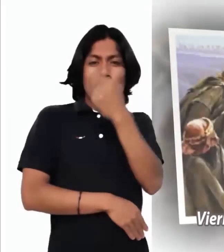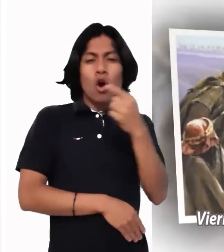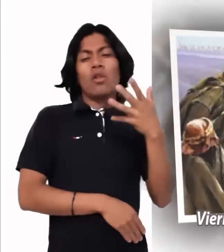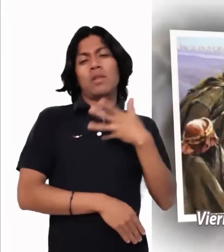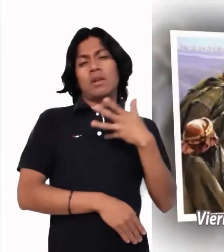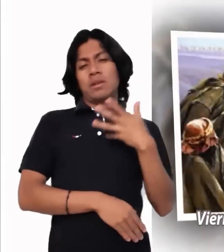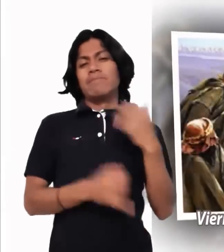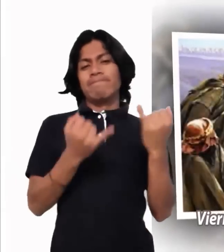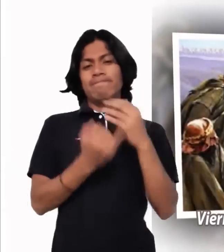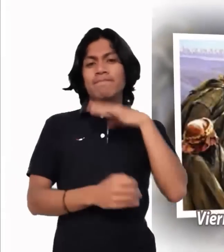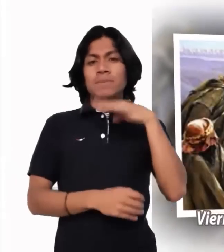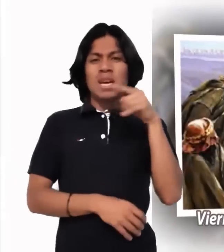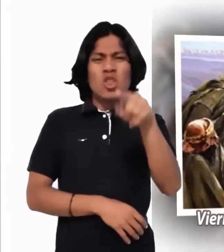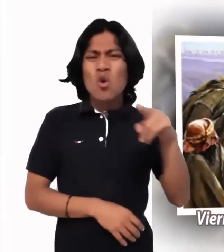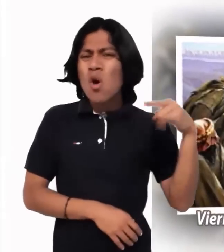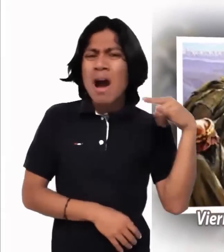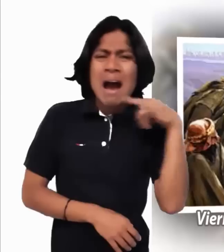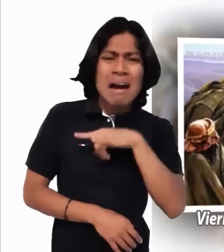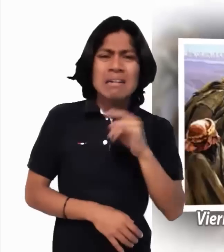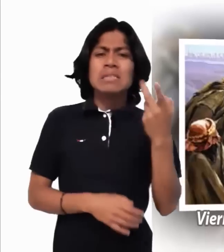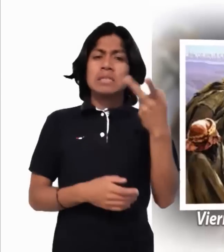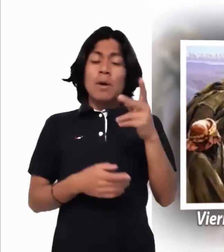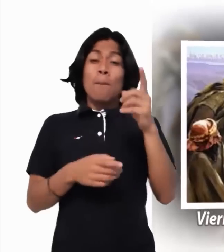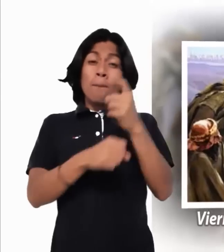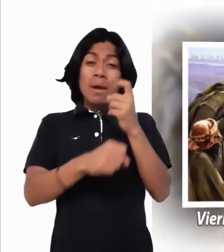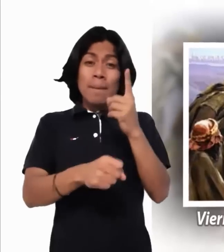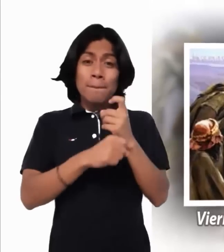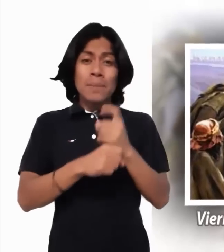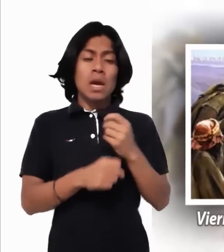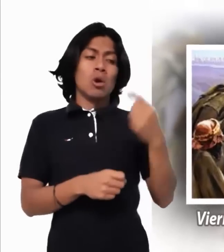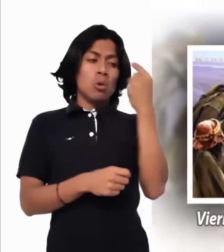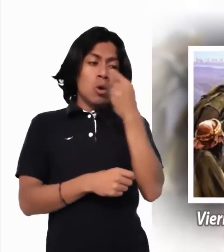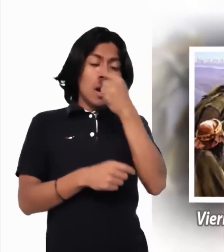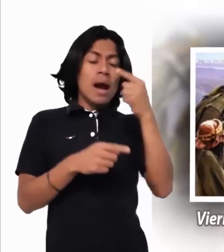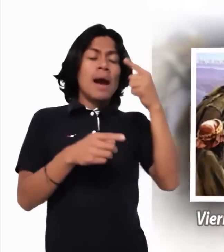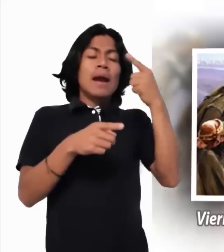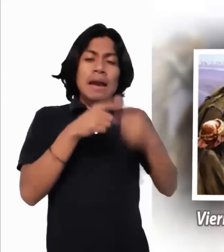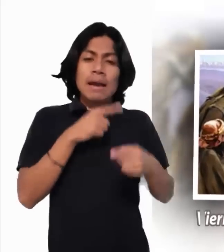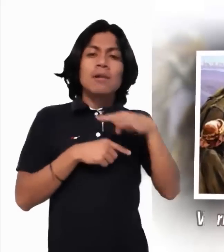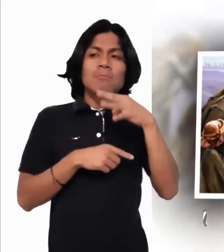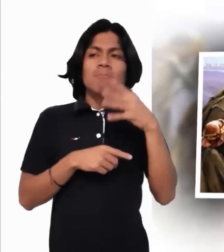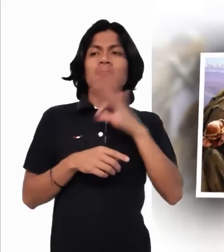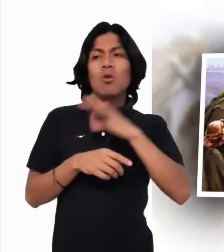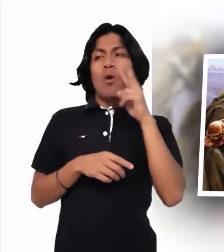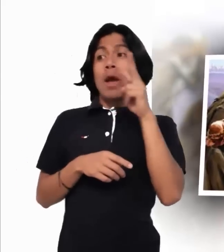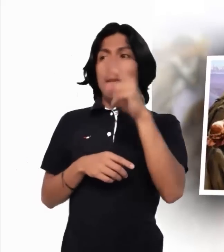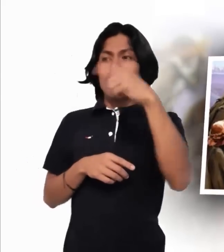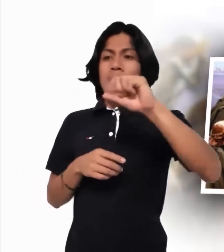ojo, y entonces podrás ver, para sacar la paja del ojo de tu hermano.